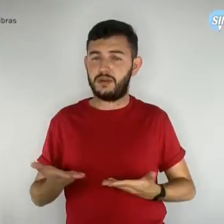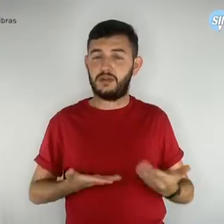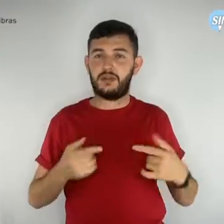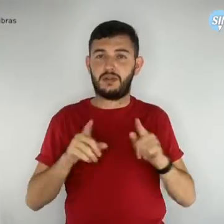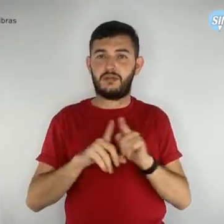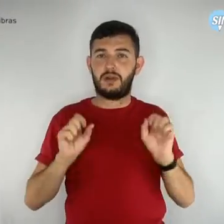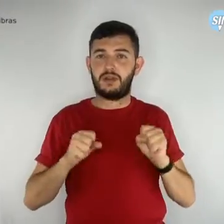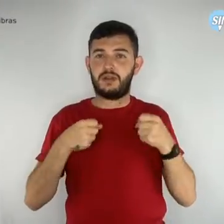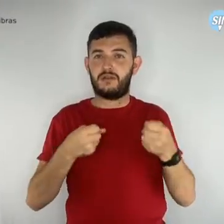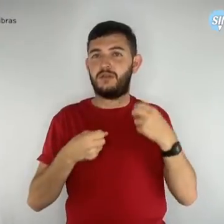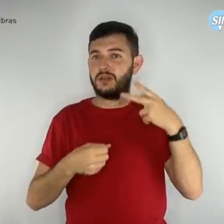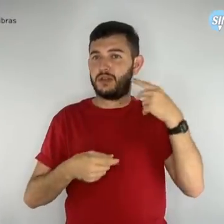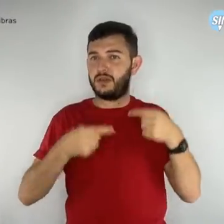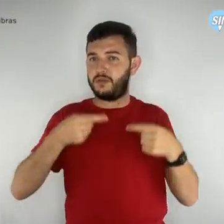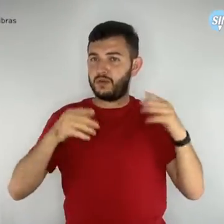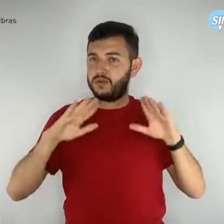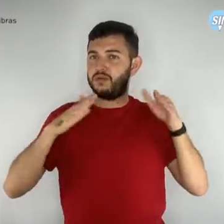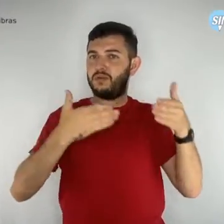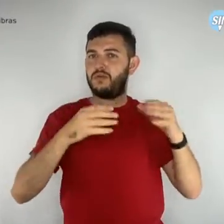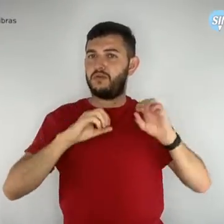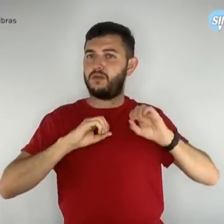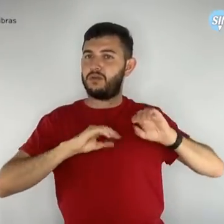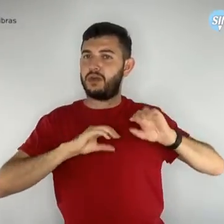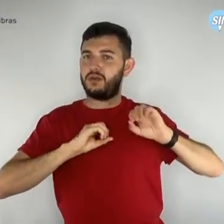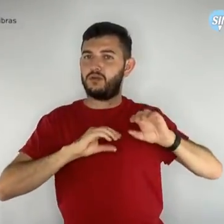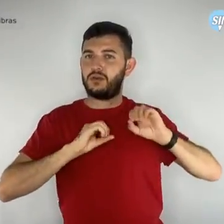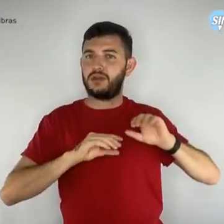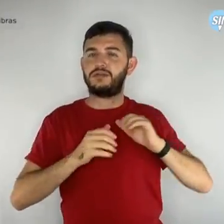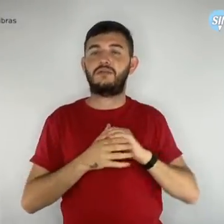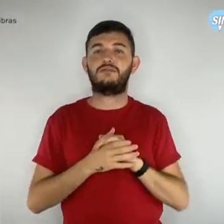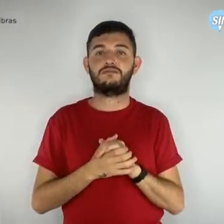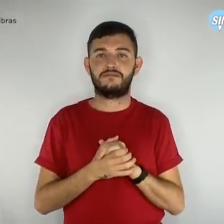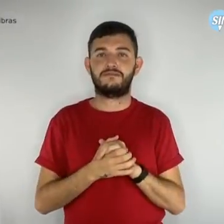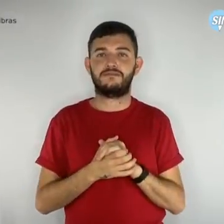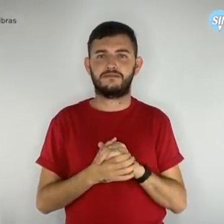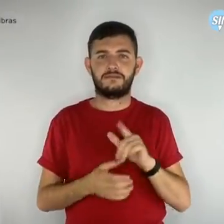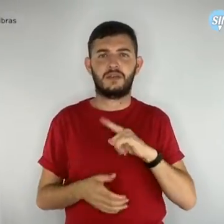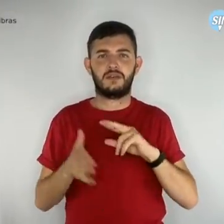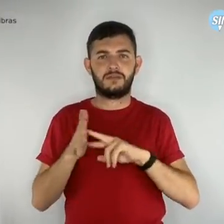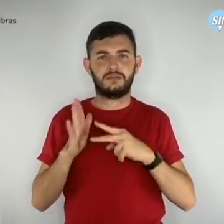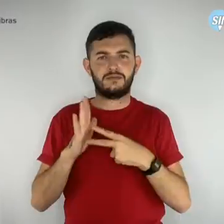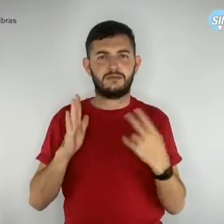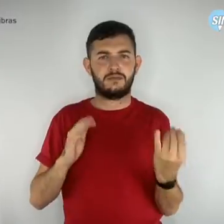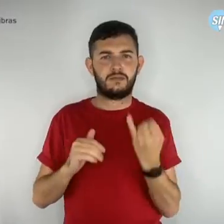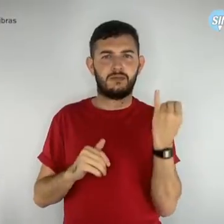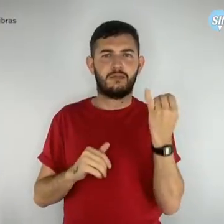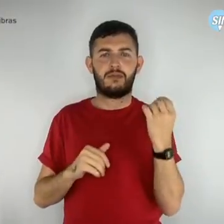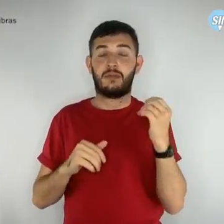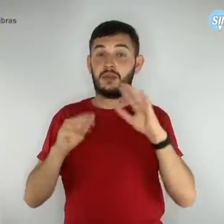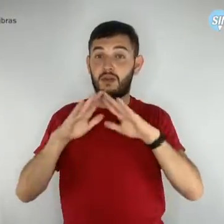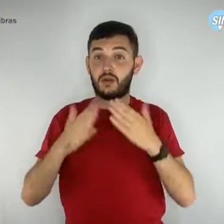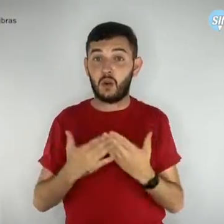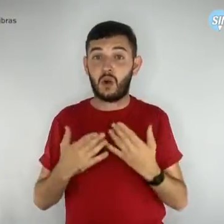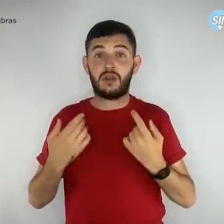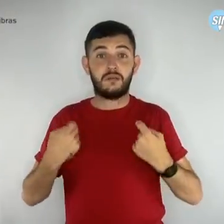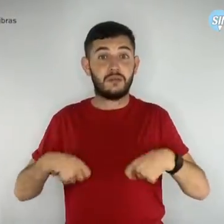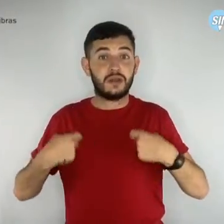da política educacional. É imprescindível que cada escola tenha um delegado ou uma